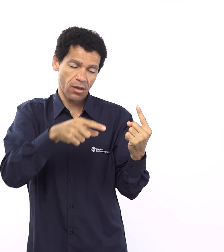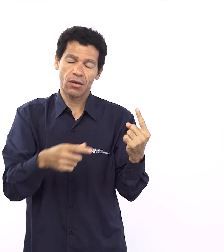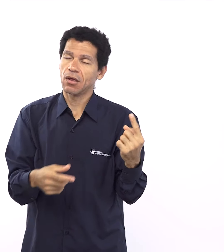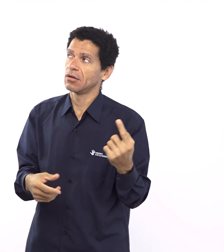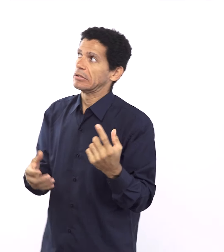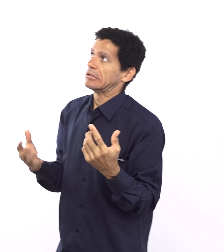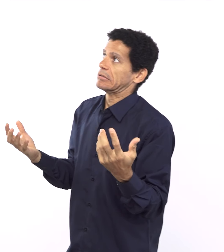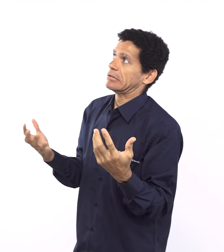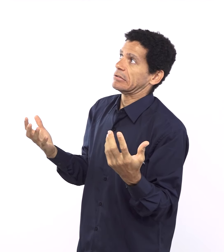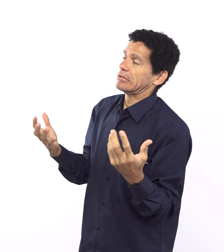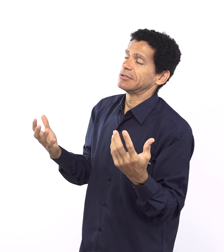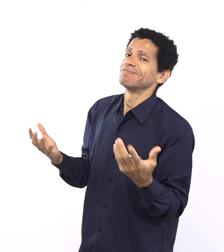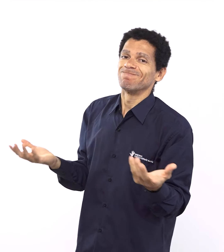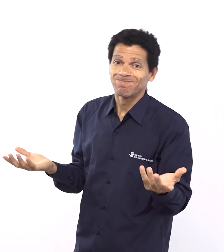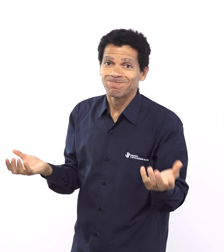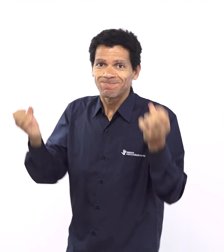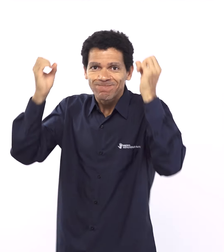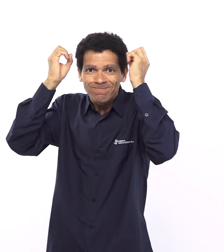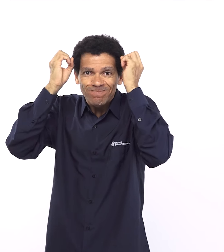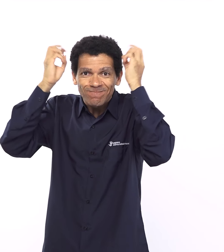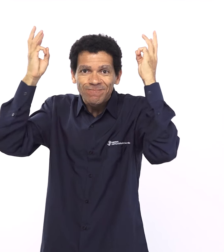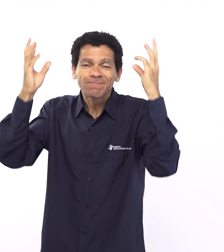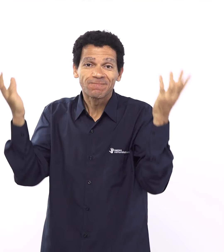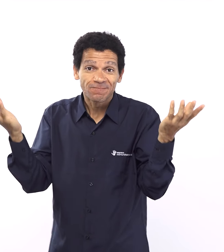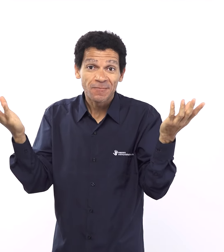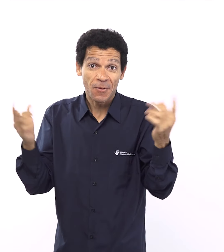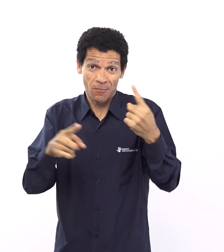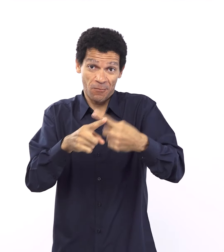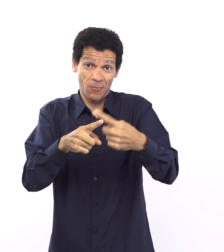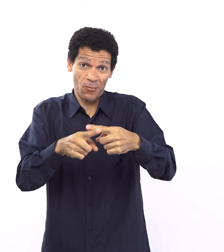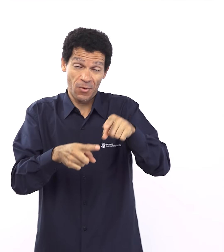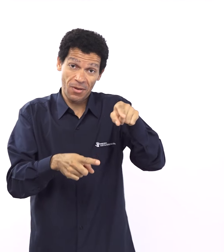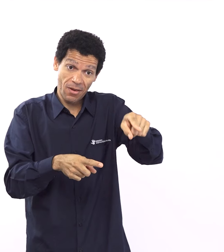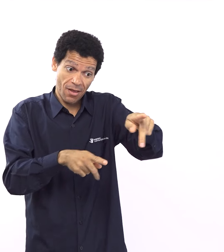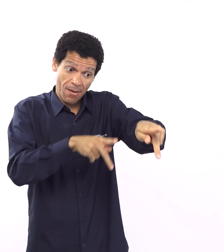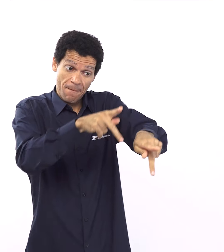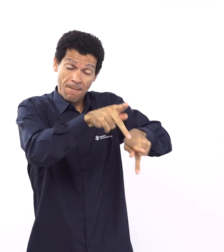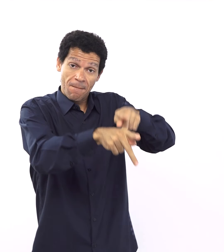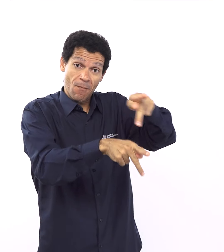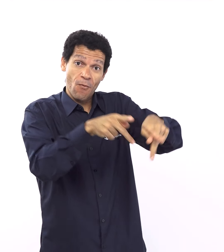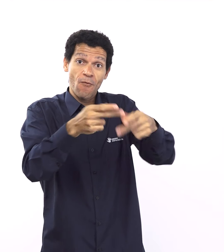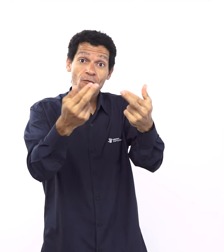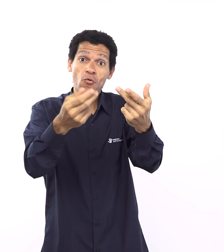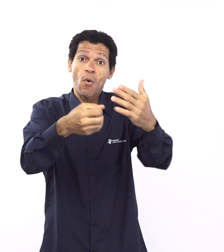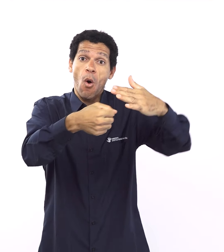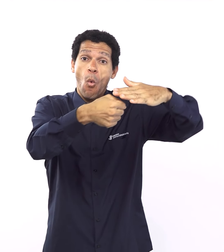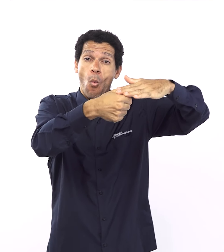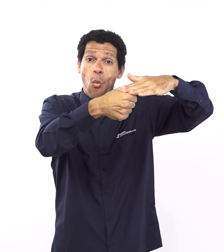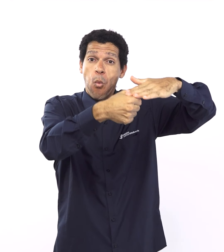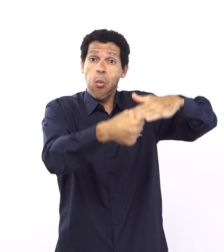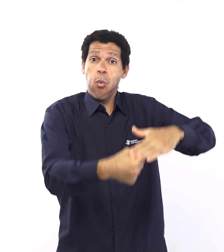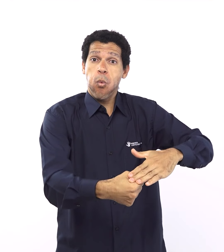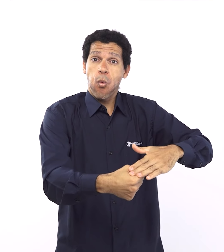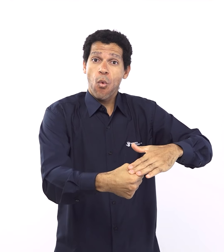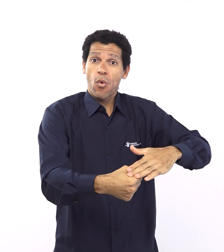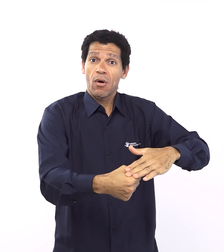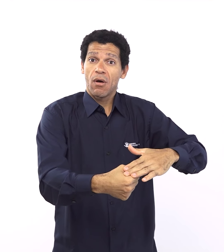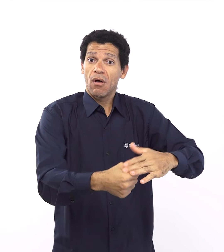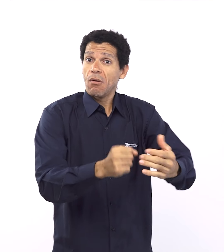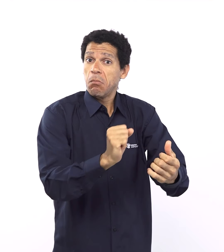Deus nos liberta e a libertação do povo do Egito é talvez a maior revolução social que acontece